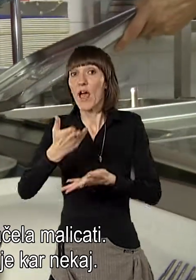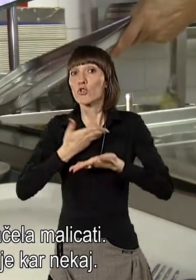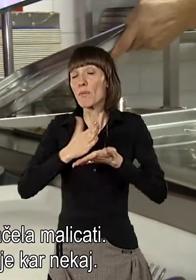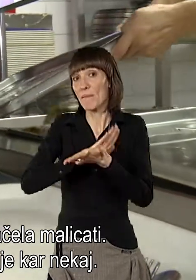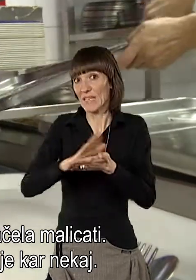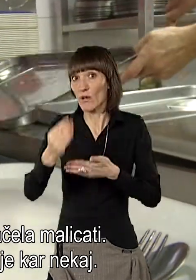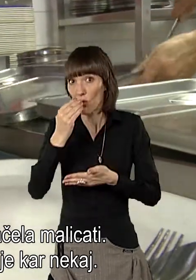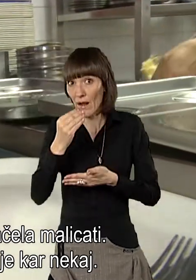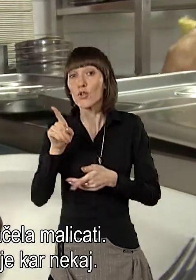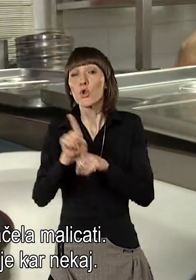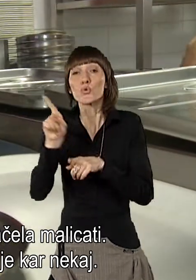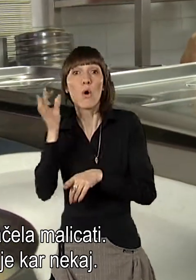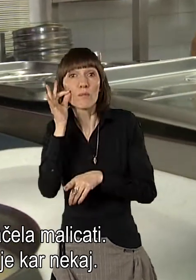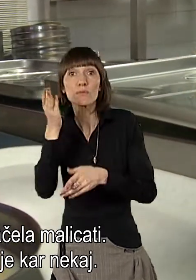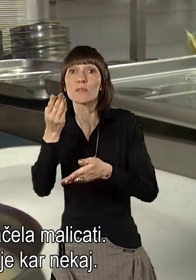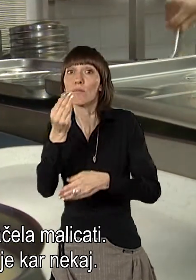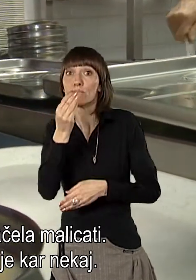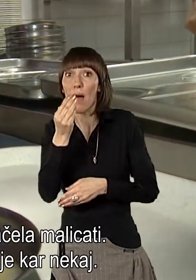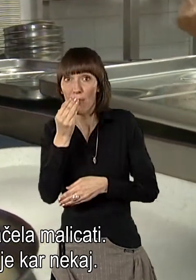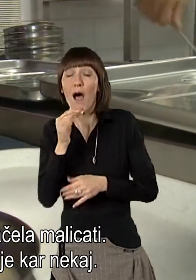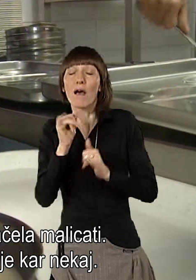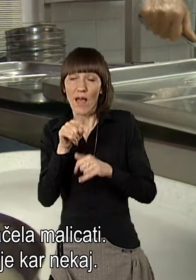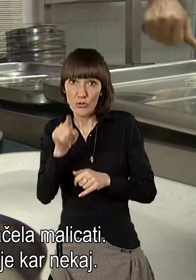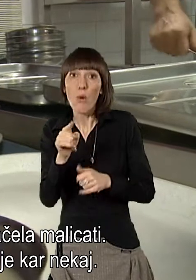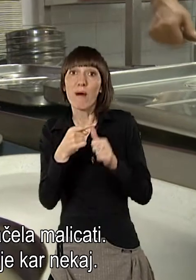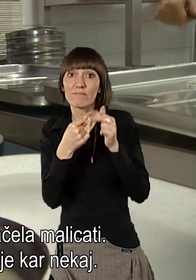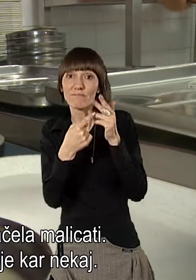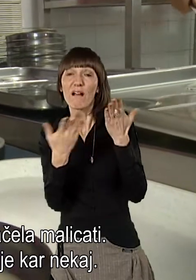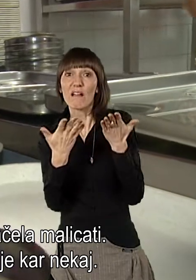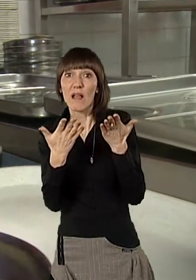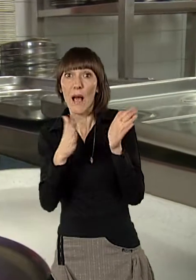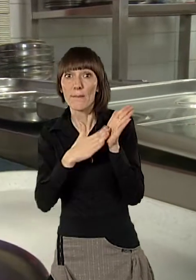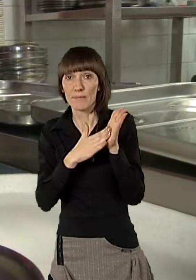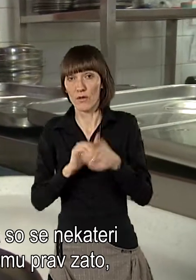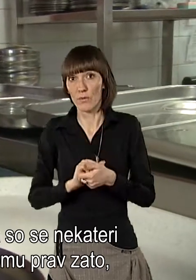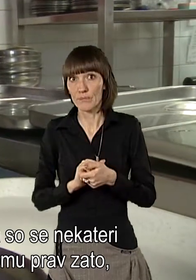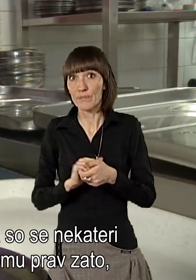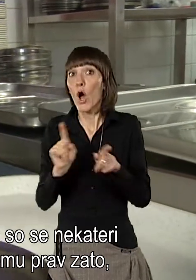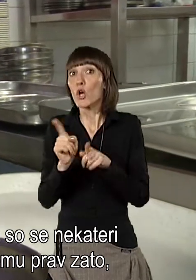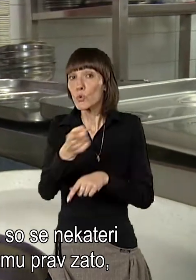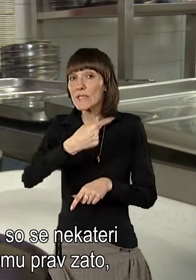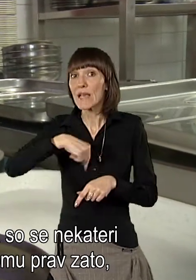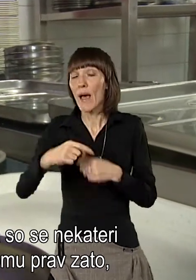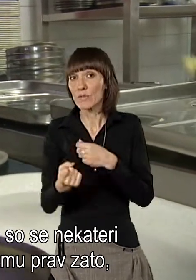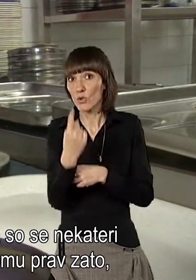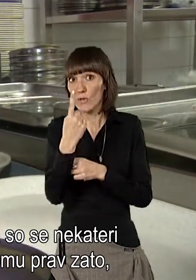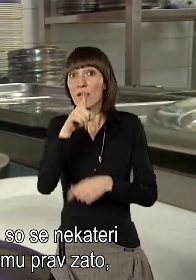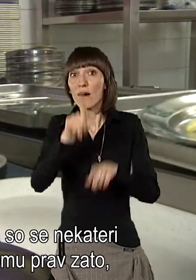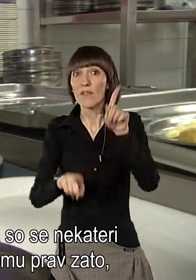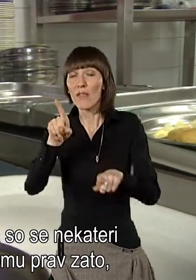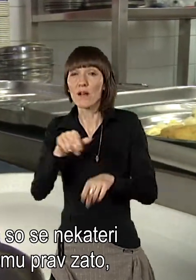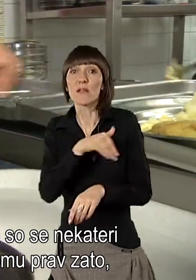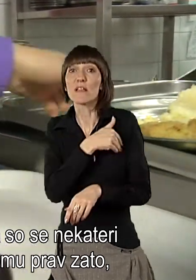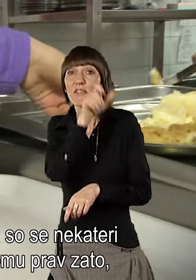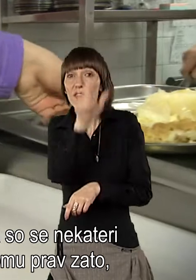je dijakinja začela malicat. Takih premirov pa je kar nekaj. Tudi se nam dogaja, da se